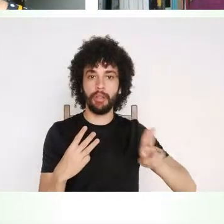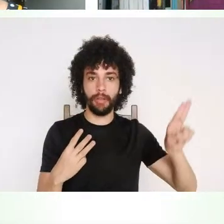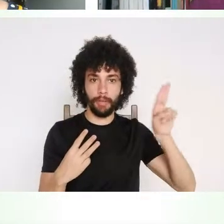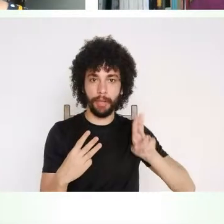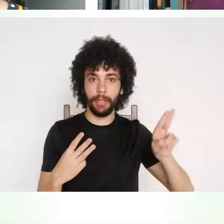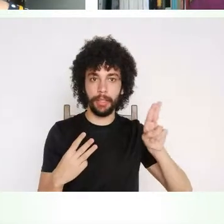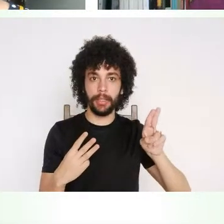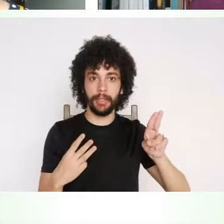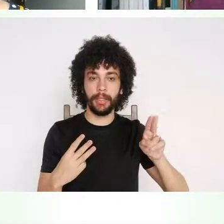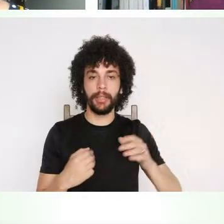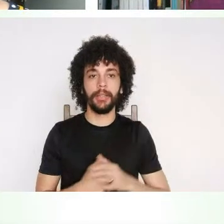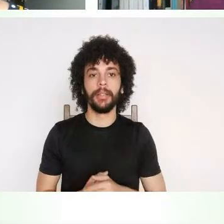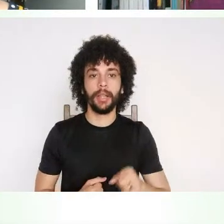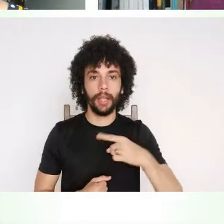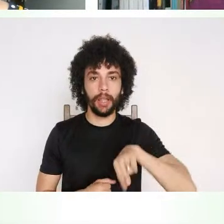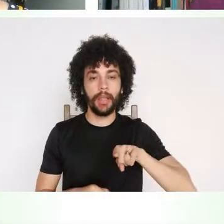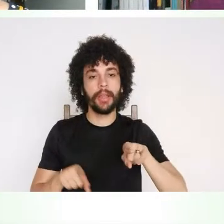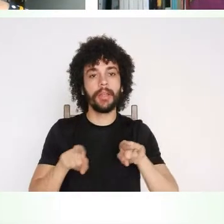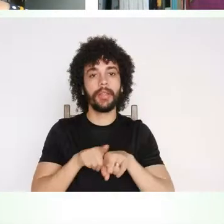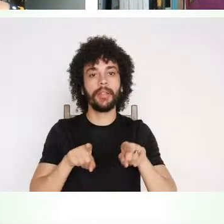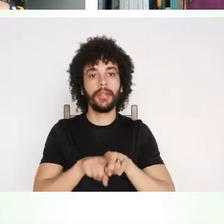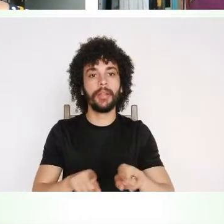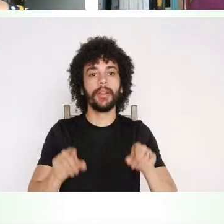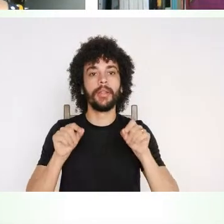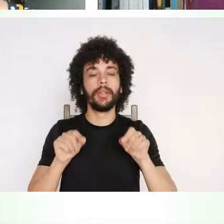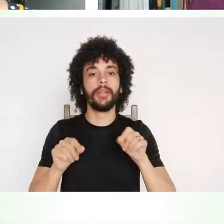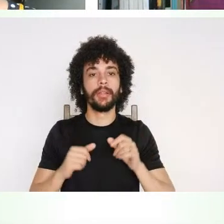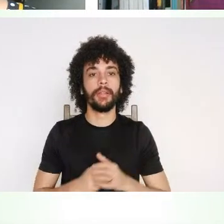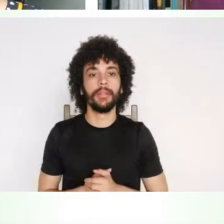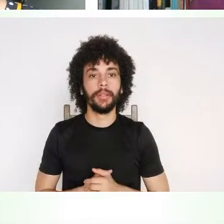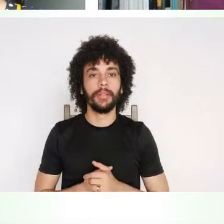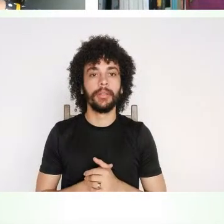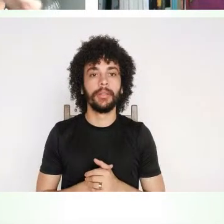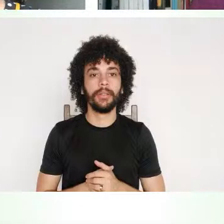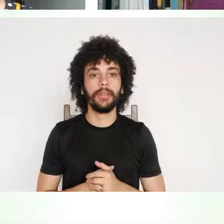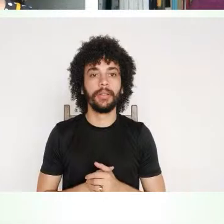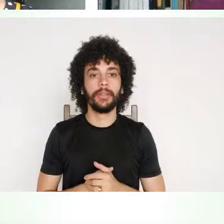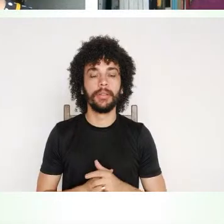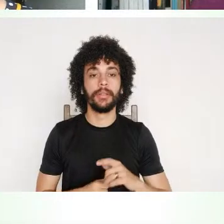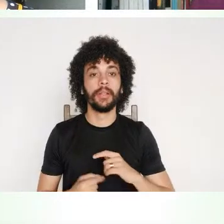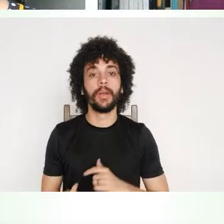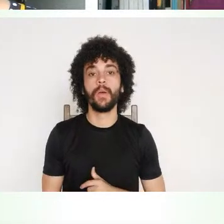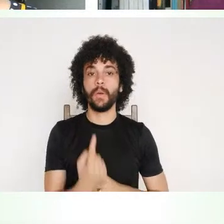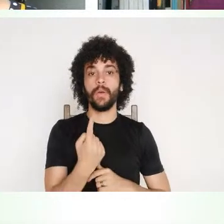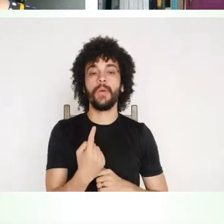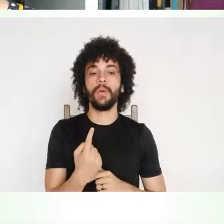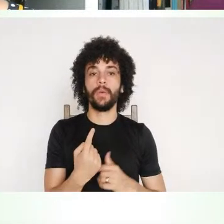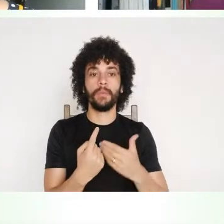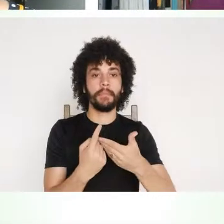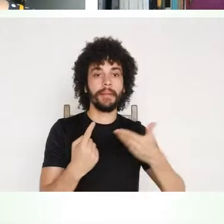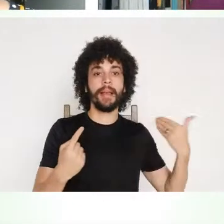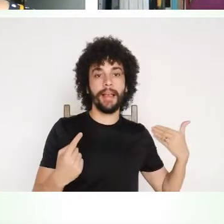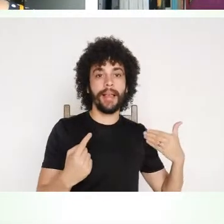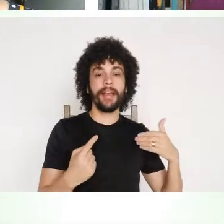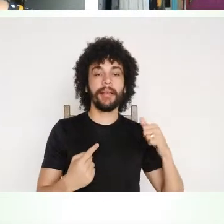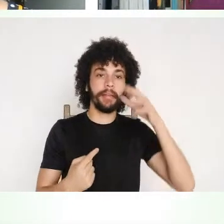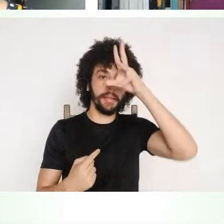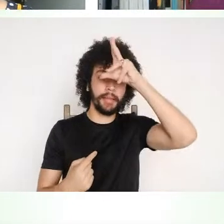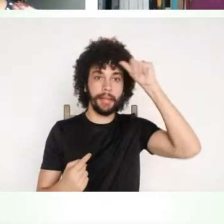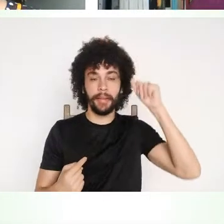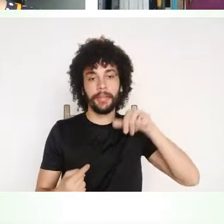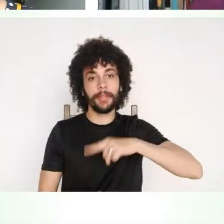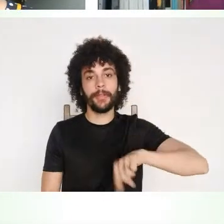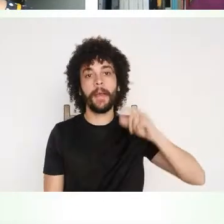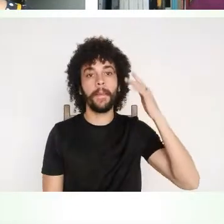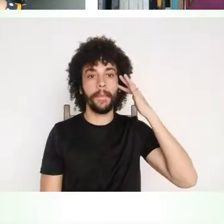nós somos também, fazemos parte de um único bioma que é o bioma amazônico, e nós temos que pensar